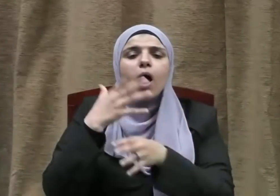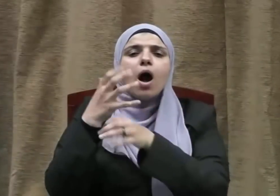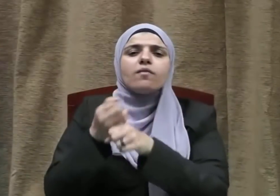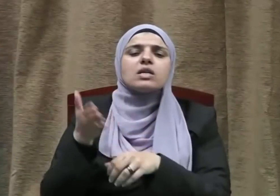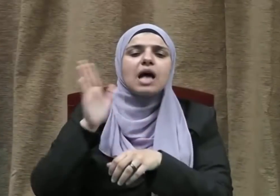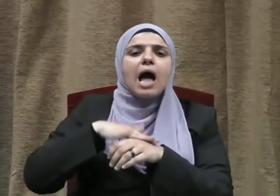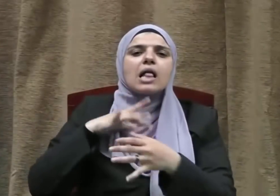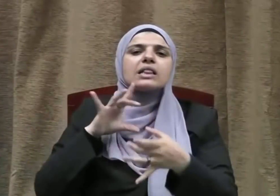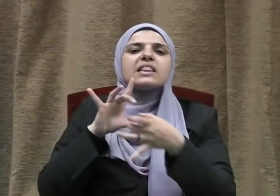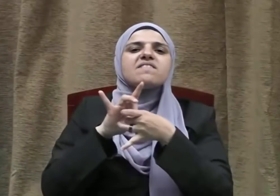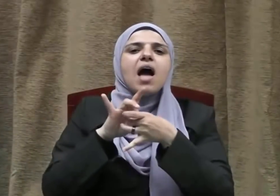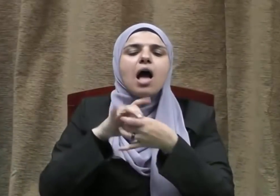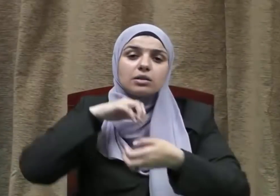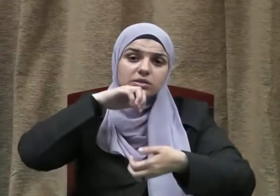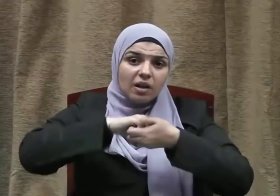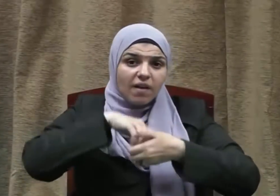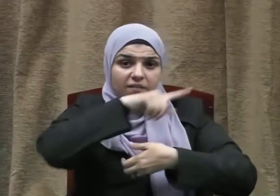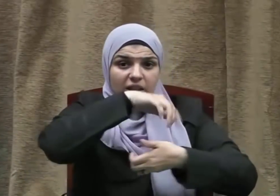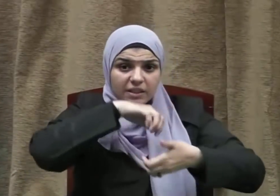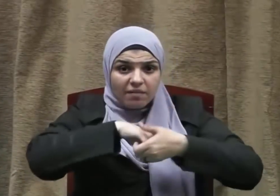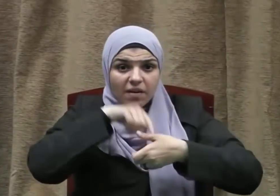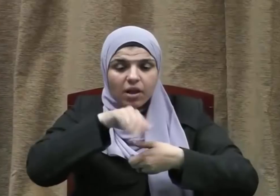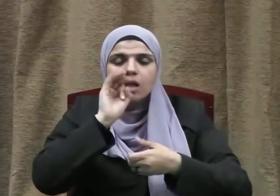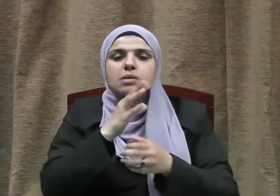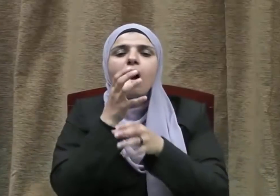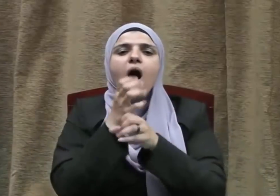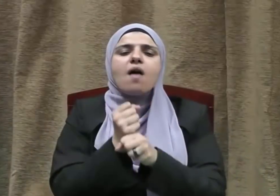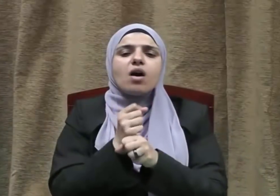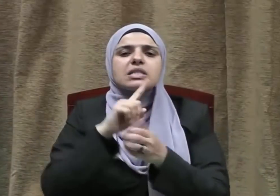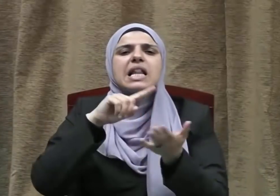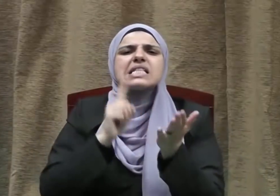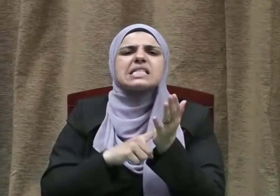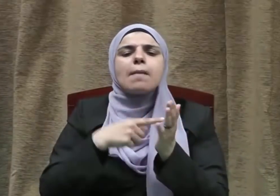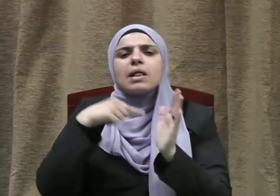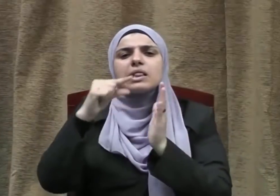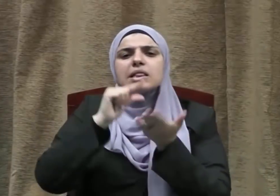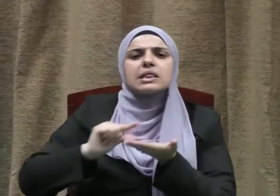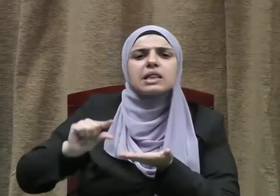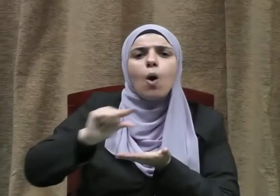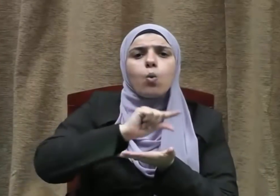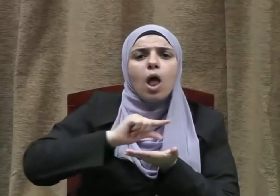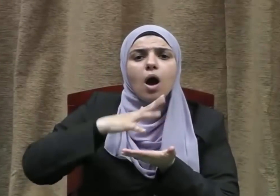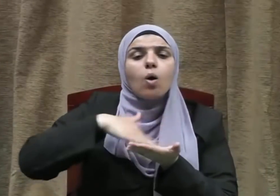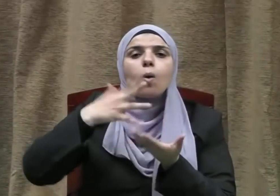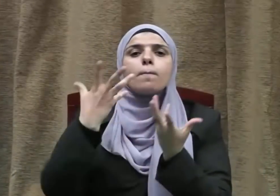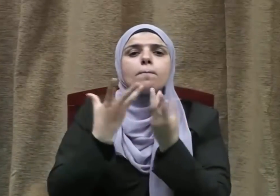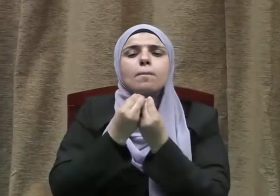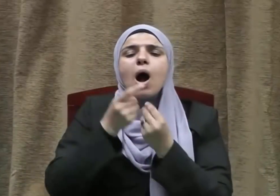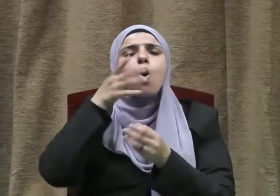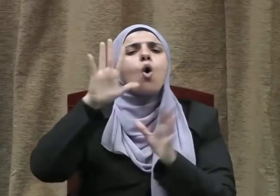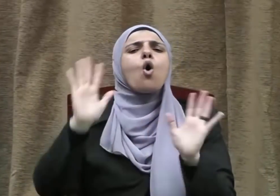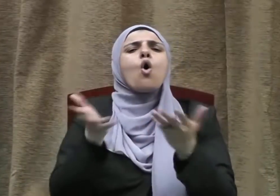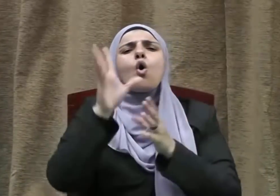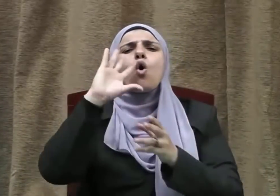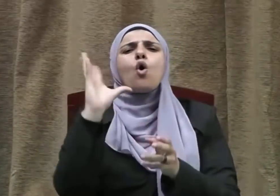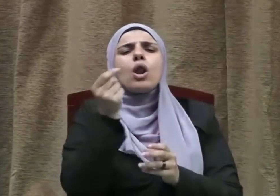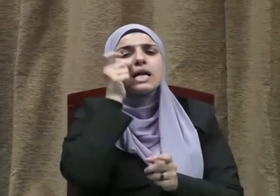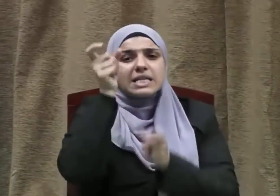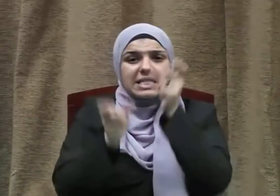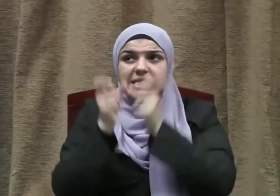جميعا الحفاظ على العهود والمواثيق التي تلتزم بها الدولة تجاه كل